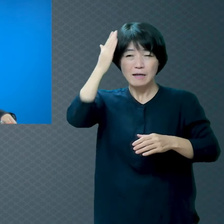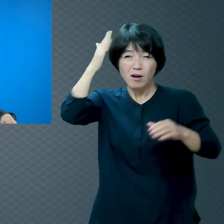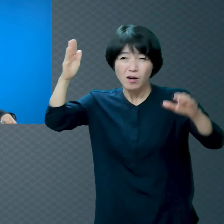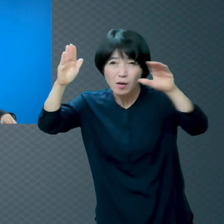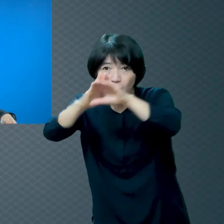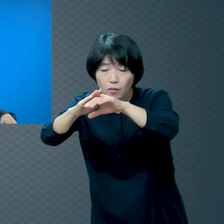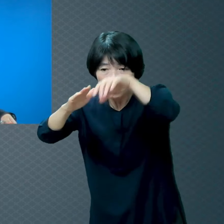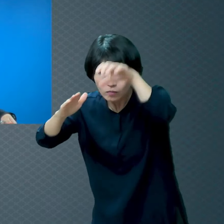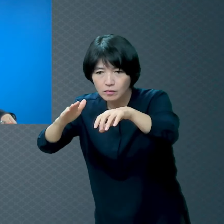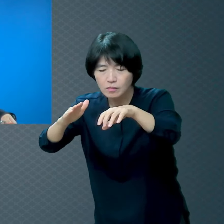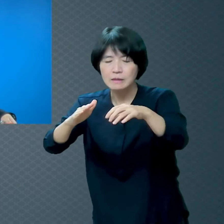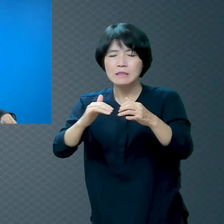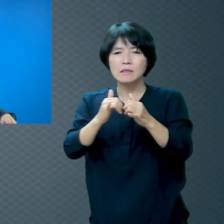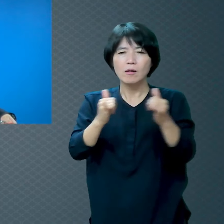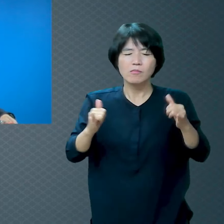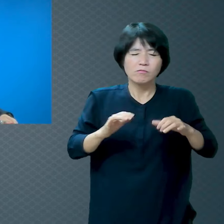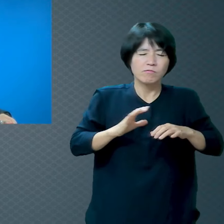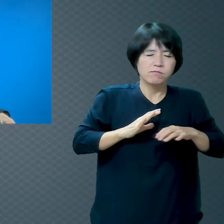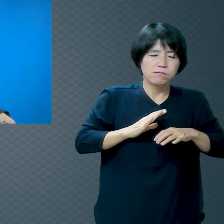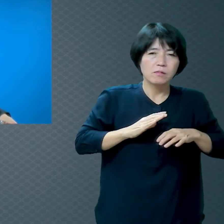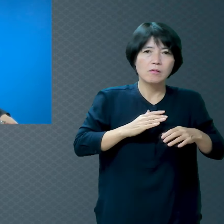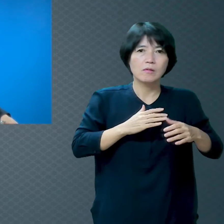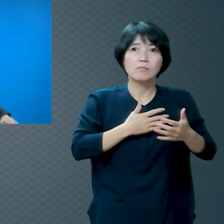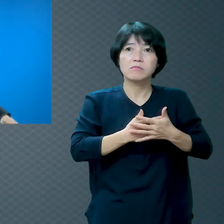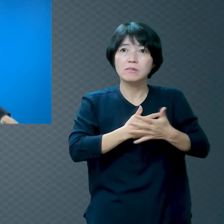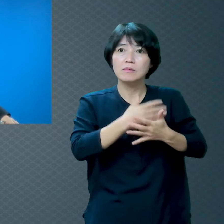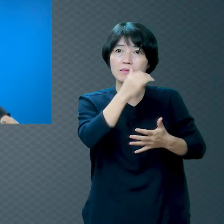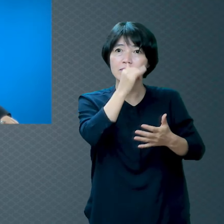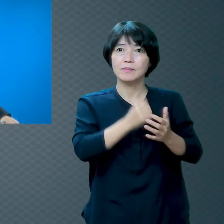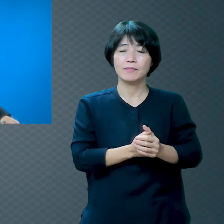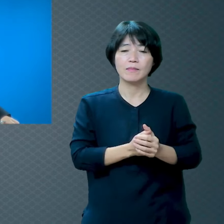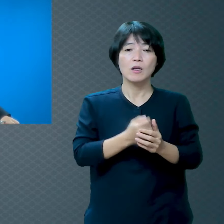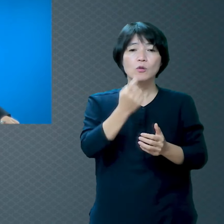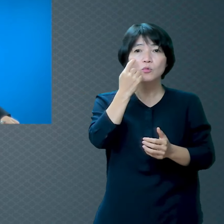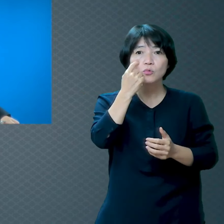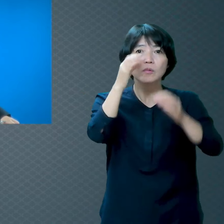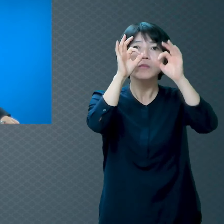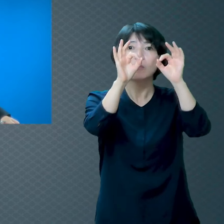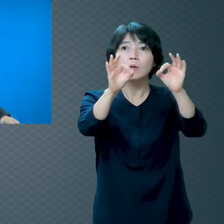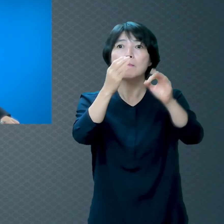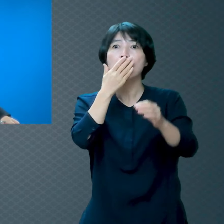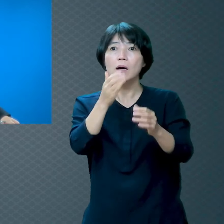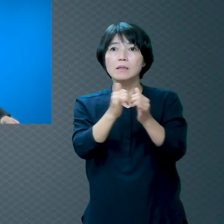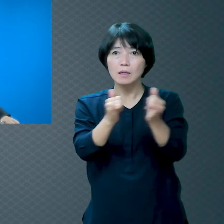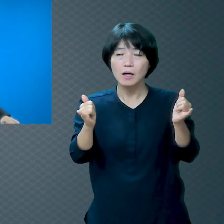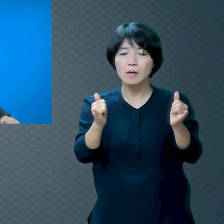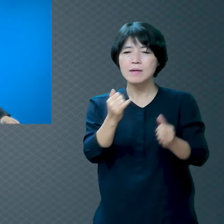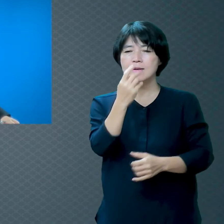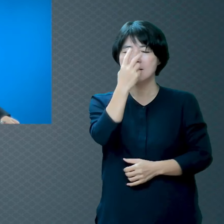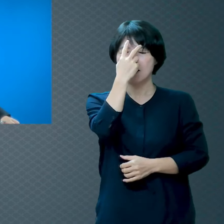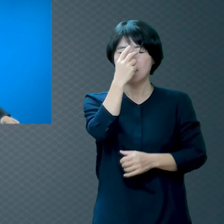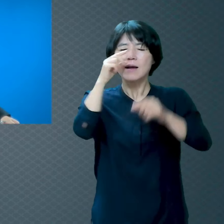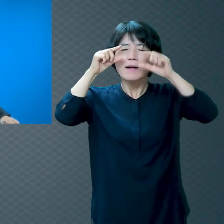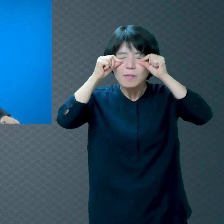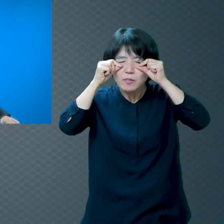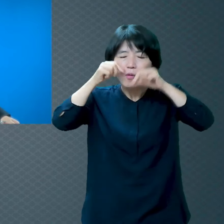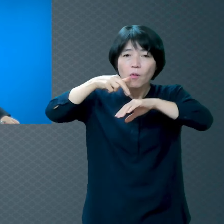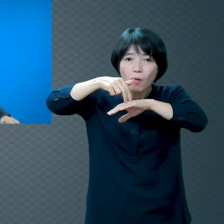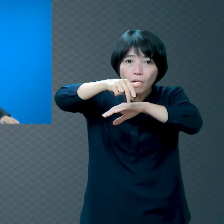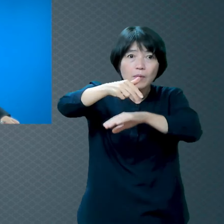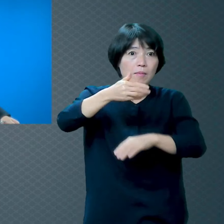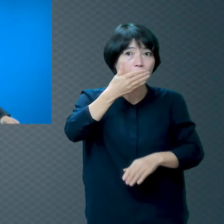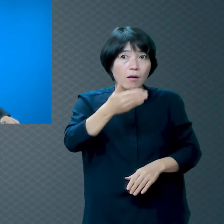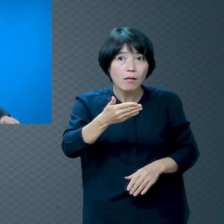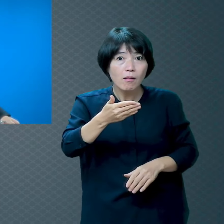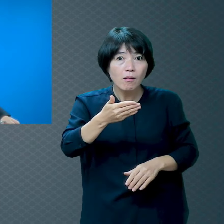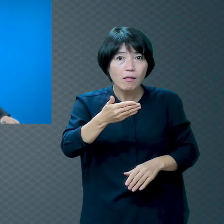여러분들 앞을 보는 사람이 눈 감고 걷는다고 생각해봐요 어떨 것 같아요